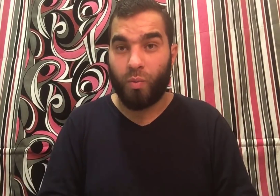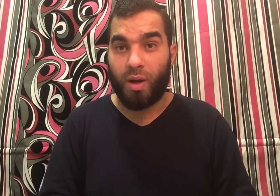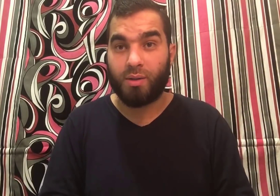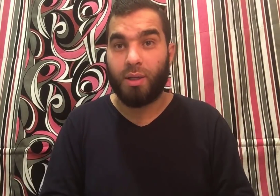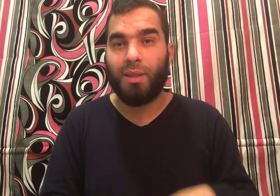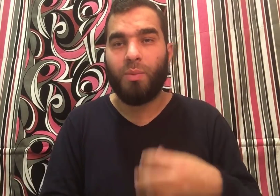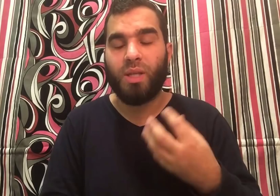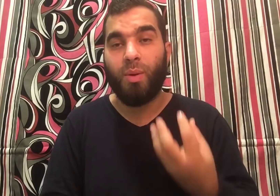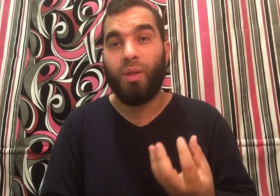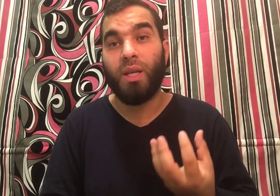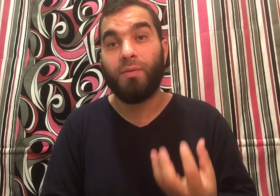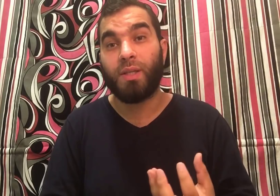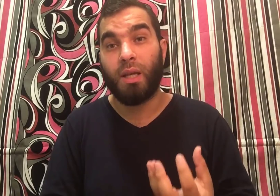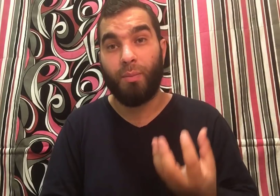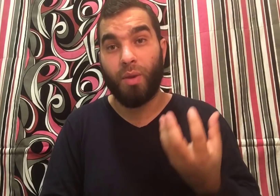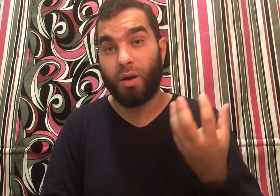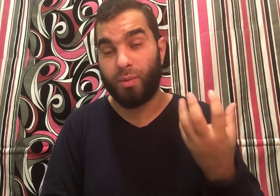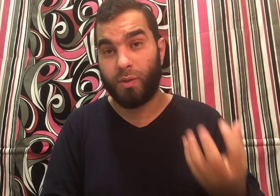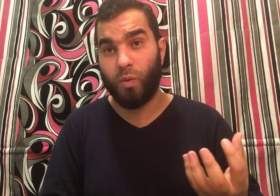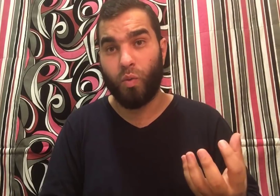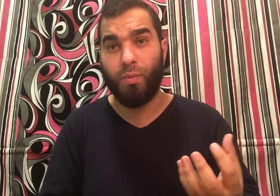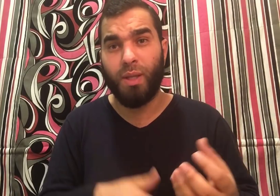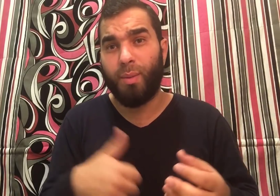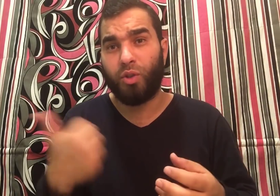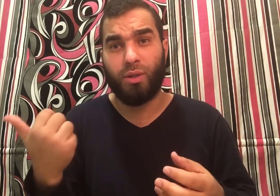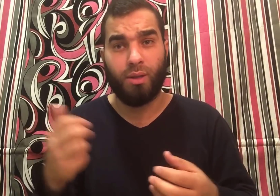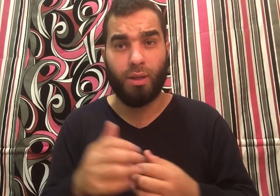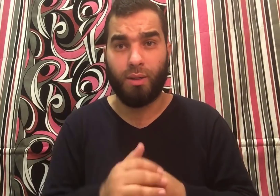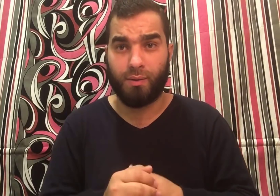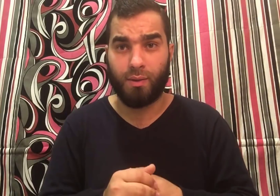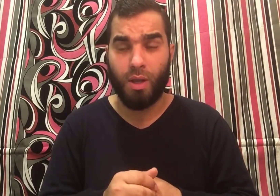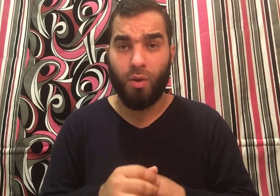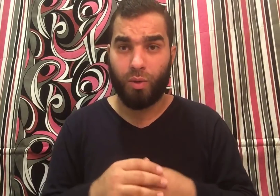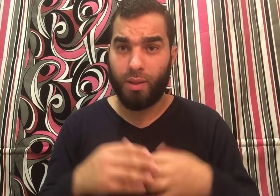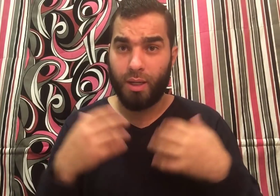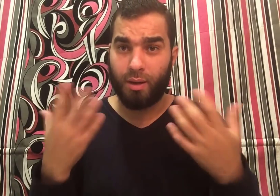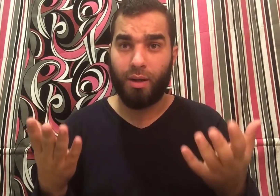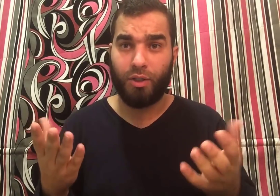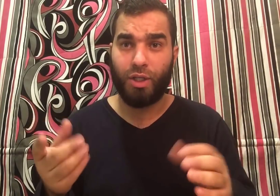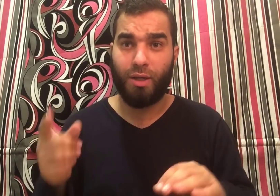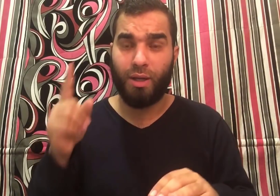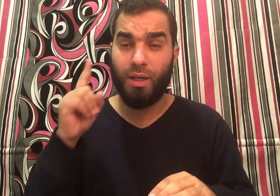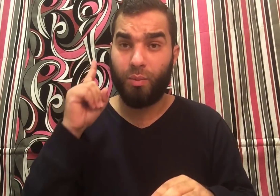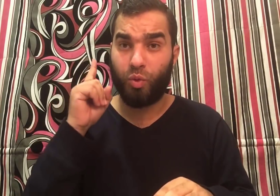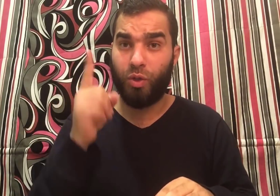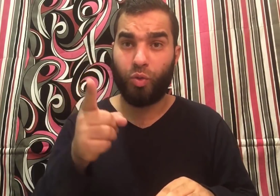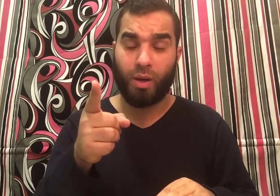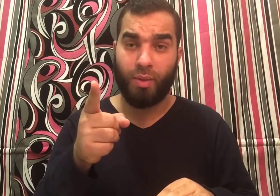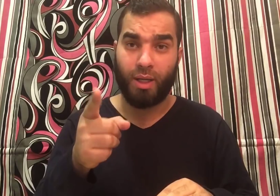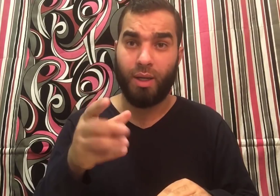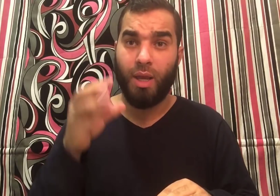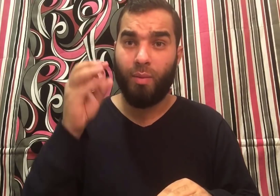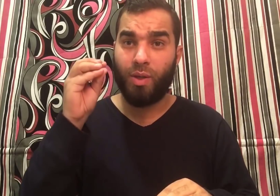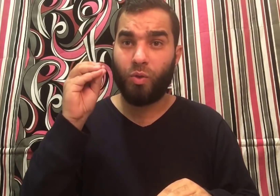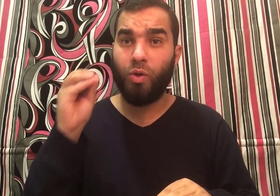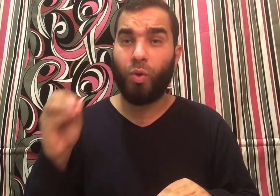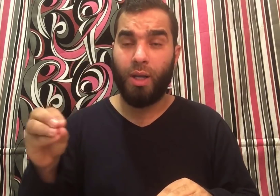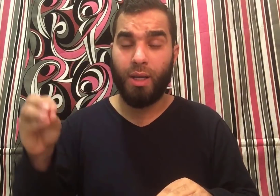والمعاصي ده بسبب النفس الأمارة بالسوء وبسبب الشياطين الإنس ولذلك قال الشاعر إن ابتليته بأربعا ما صلتوا علي